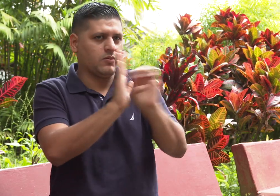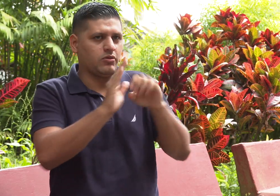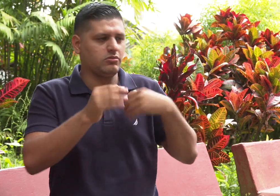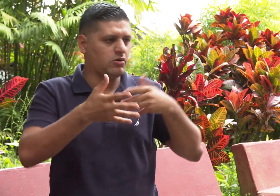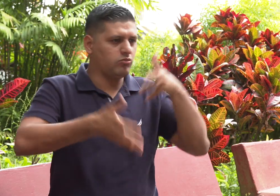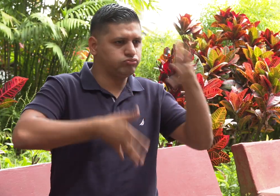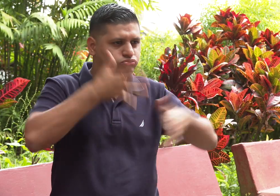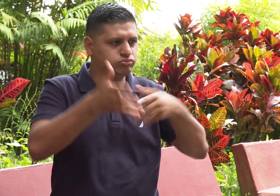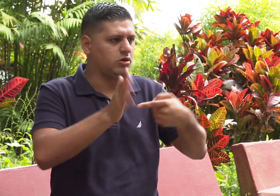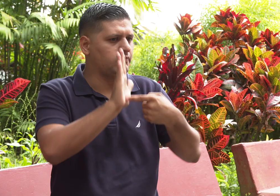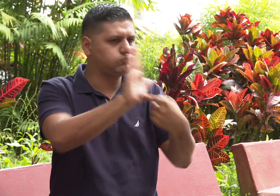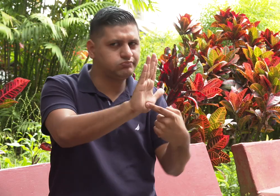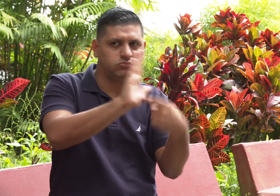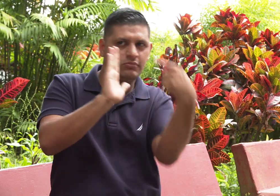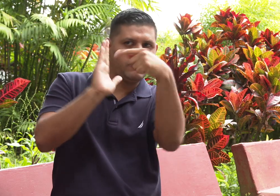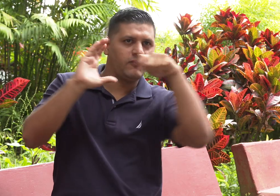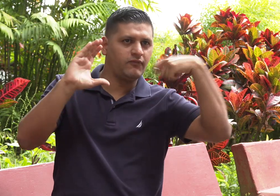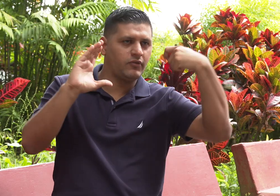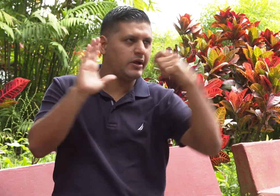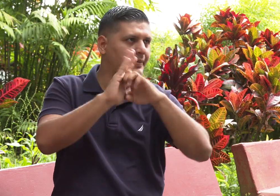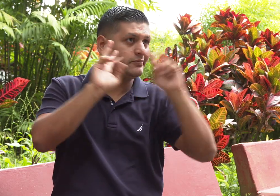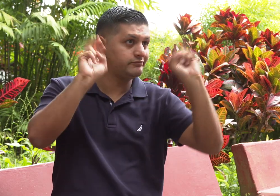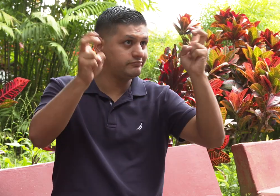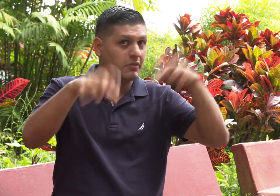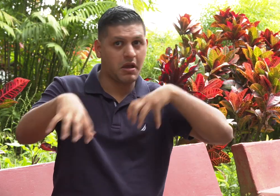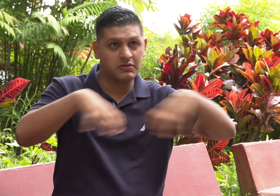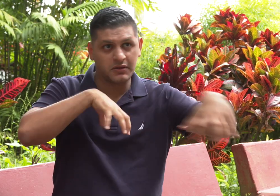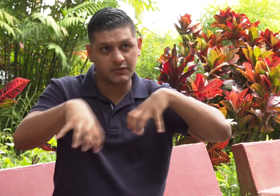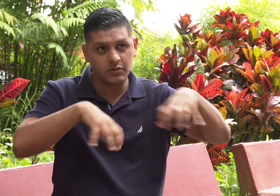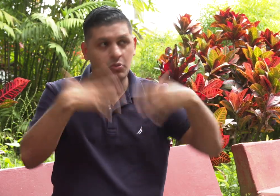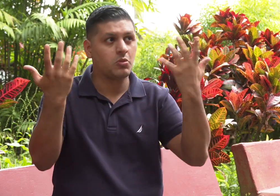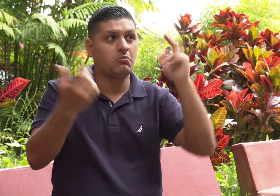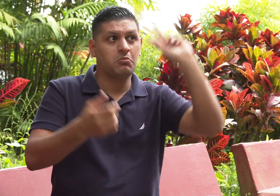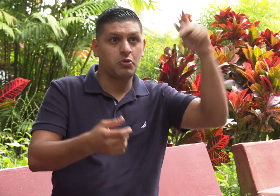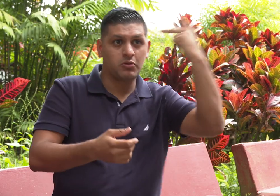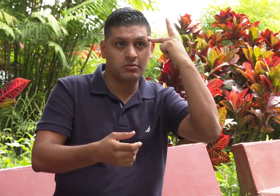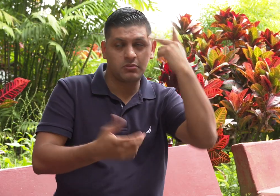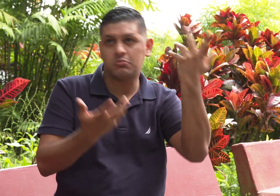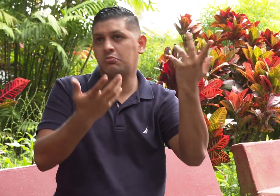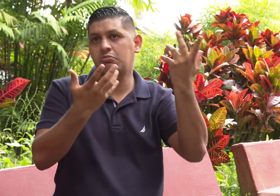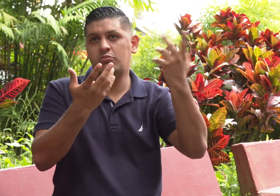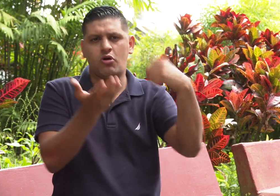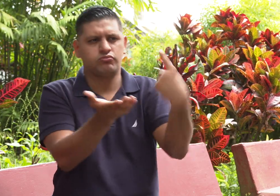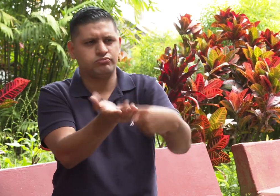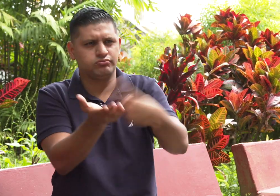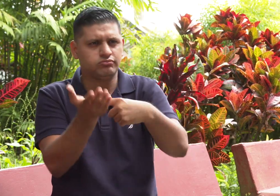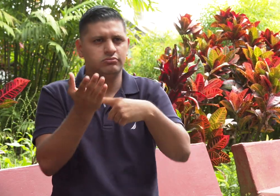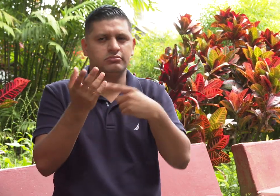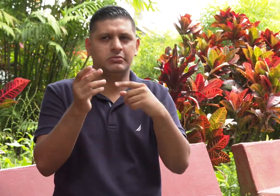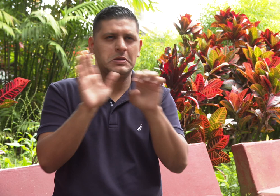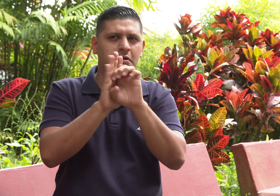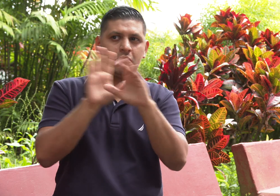didáctico para mostrarle a los estudiantes para diferentes actividades en temas de política o temas de debate.